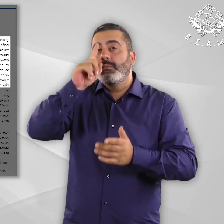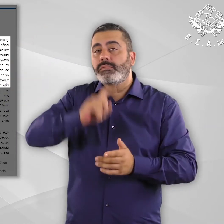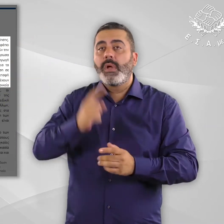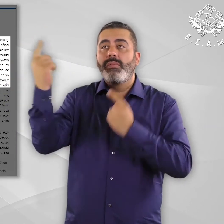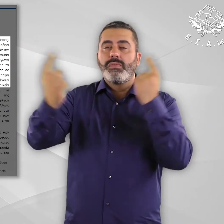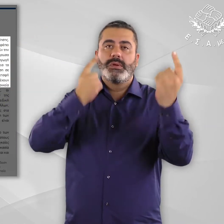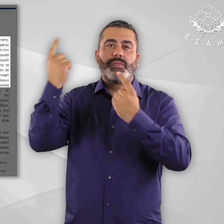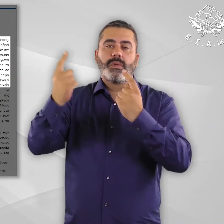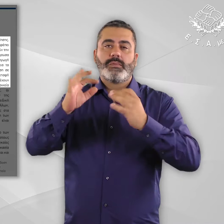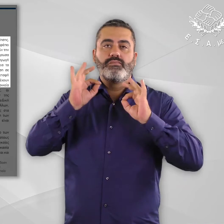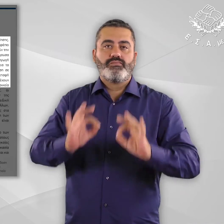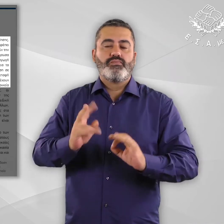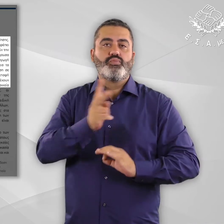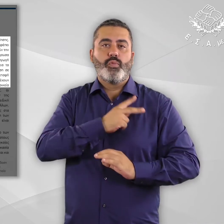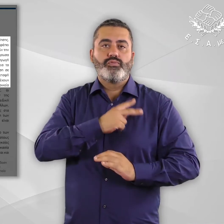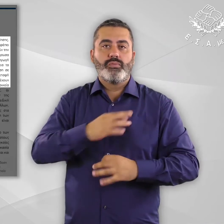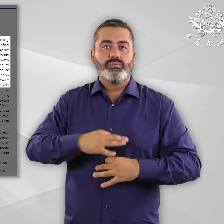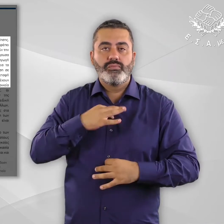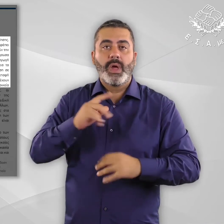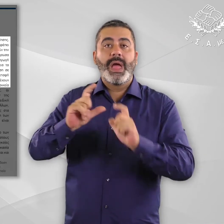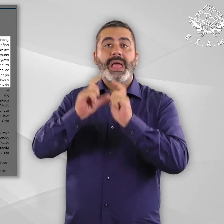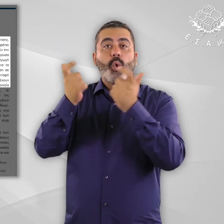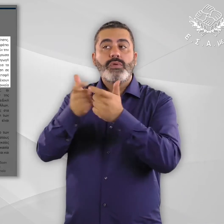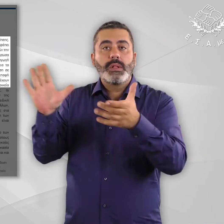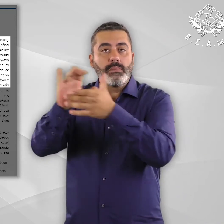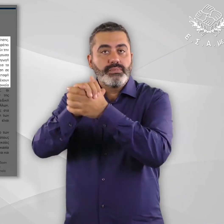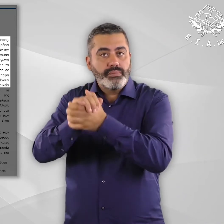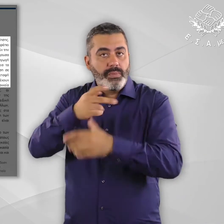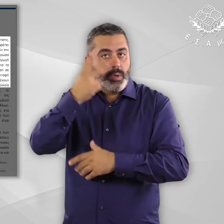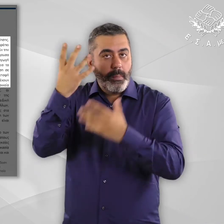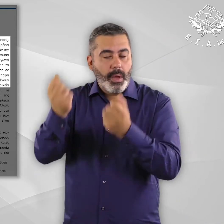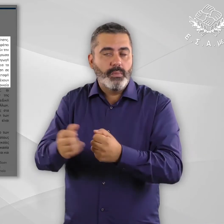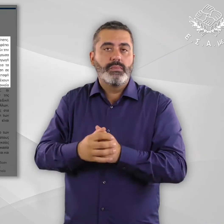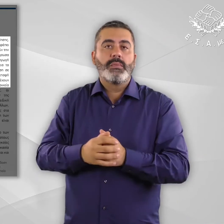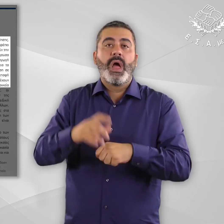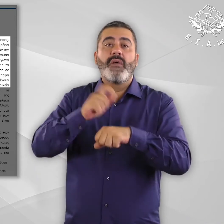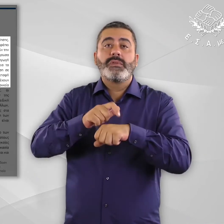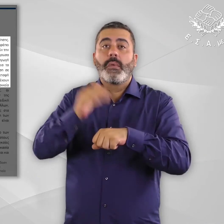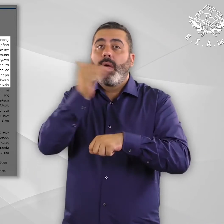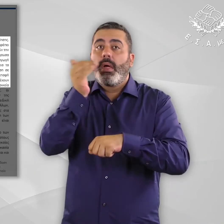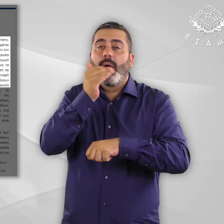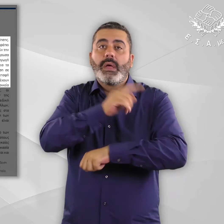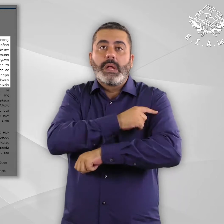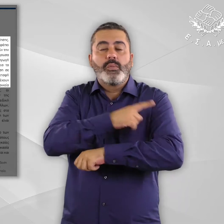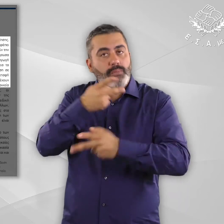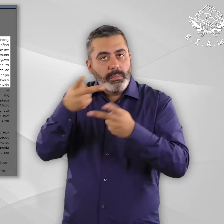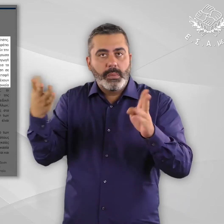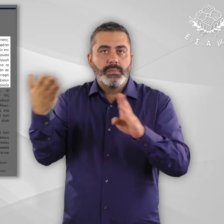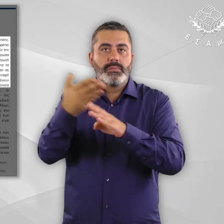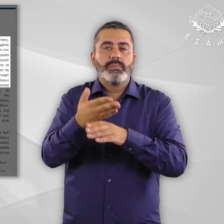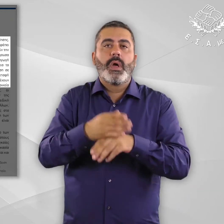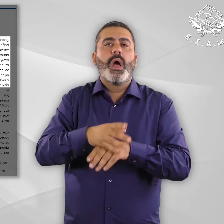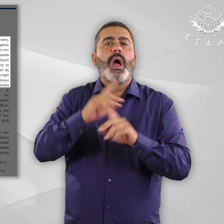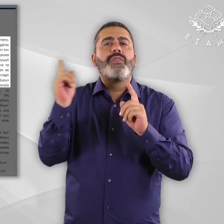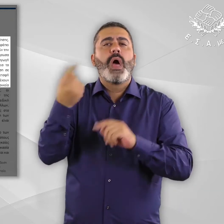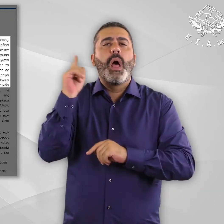υπό αξιοπρεπεί συνθήκες διαβίωσης, να διατηρούν την οικογενειακή τους ενότητα, να έχουν πρόσβαση σε επίγουσα υγειονομική περίθαληψη